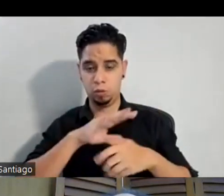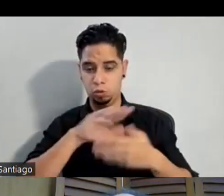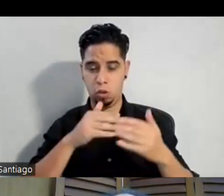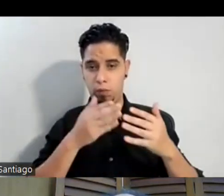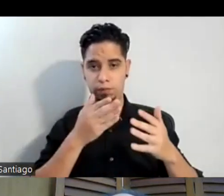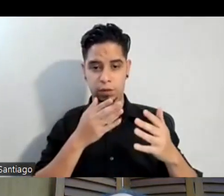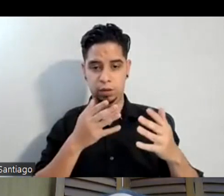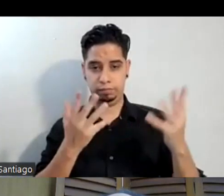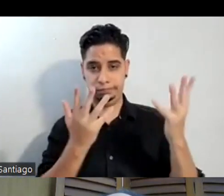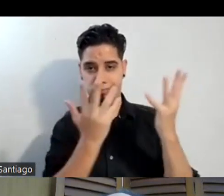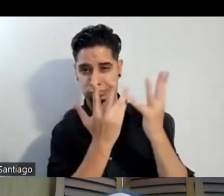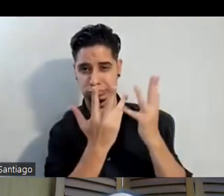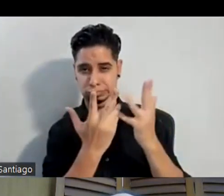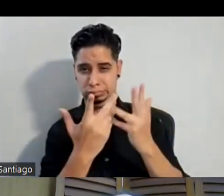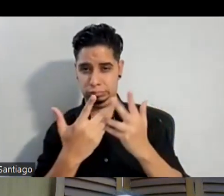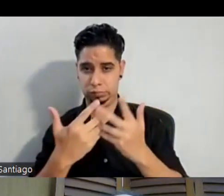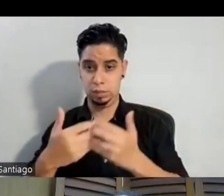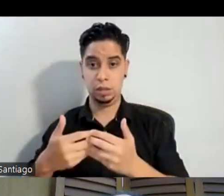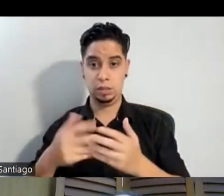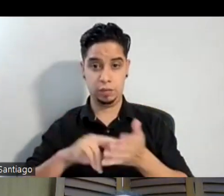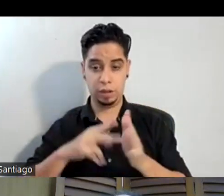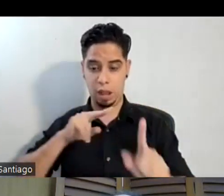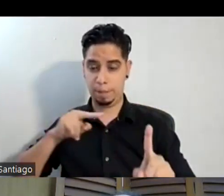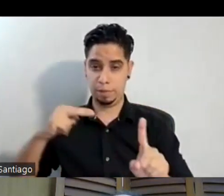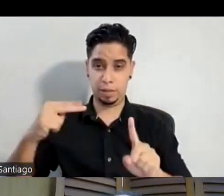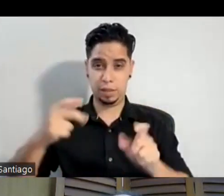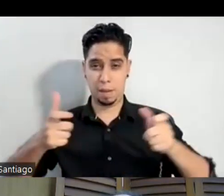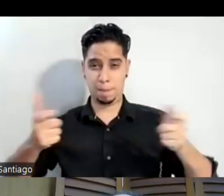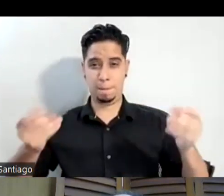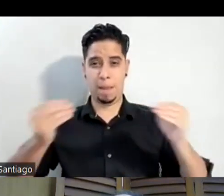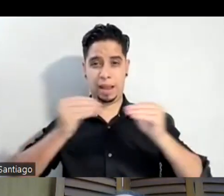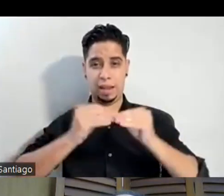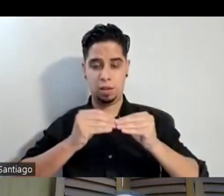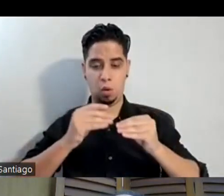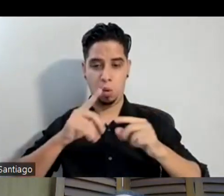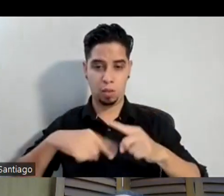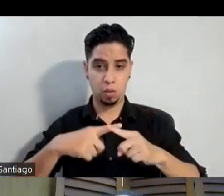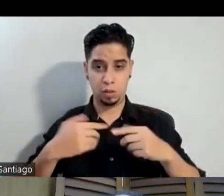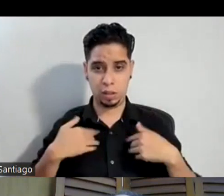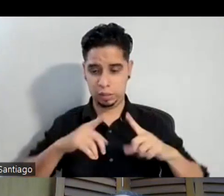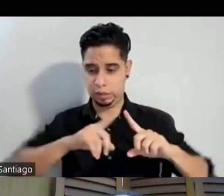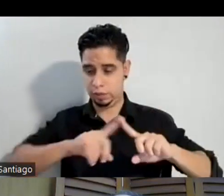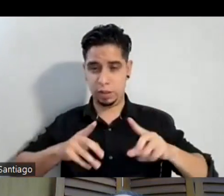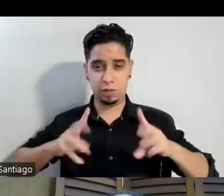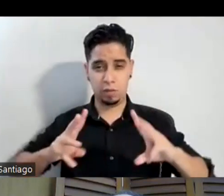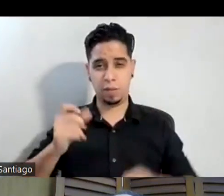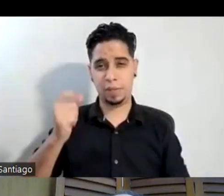perspectiva aumenta del artista mientras más tenga idiomas o capacidades para poder sacar